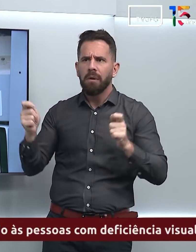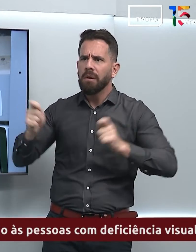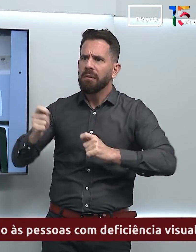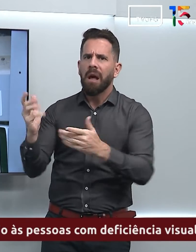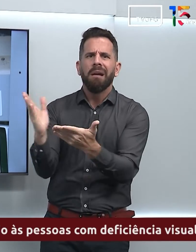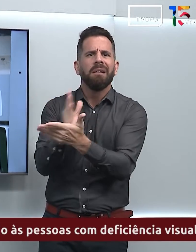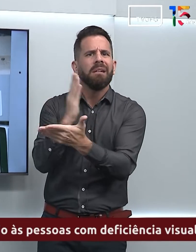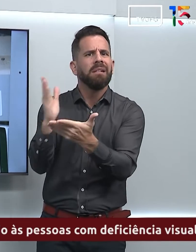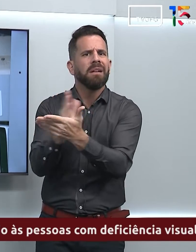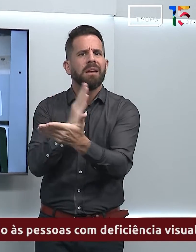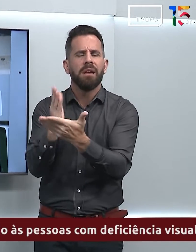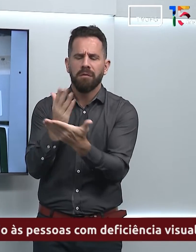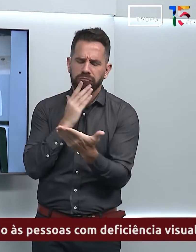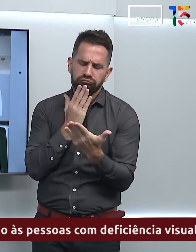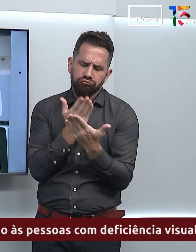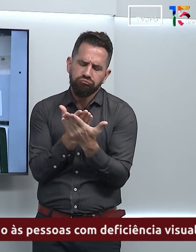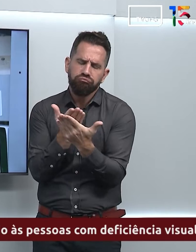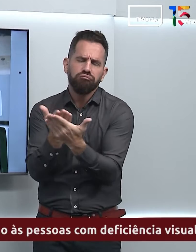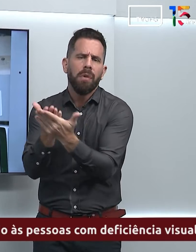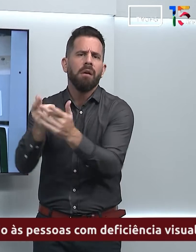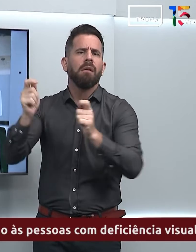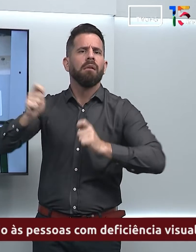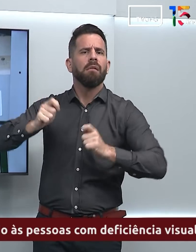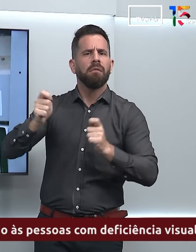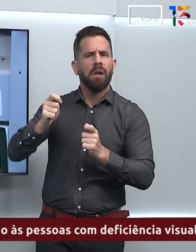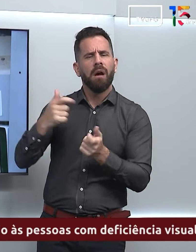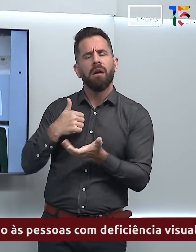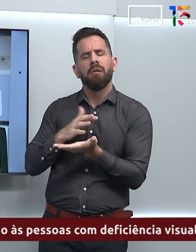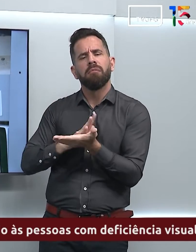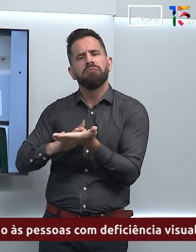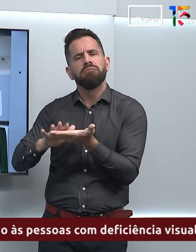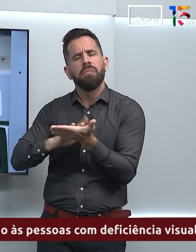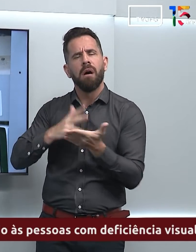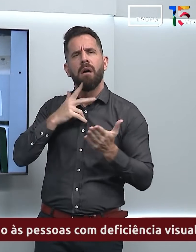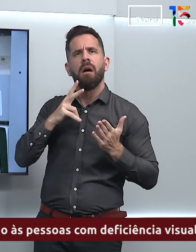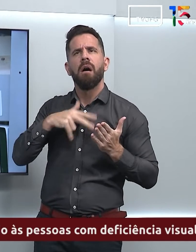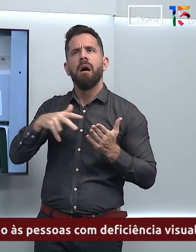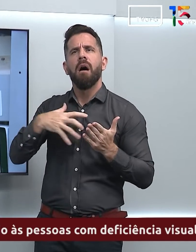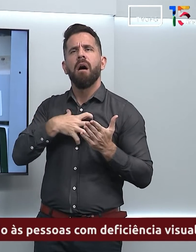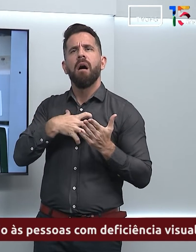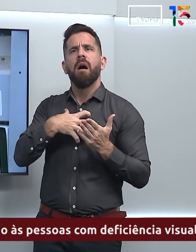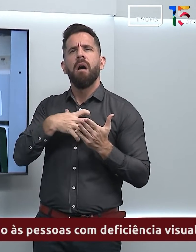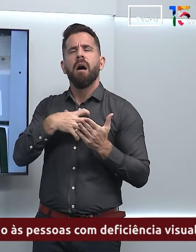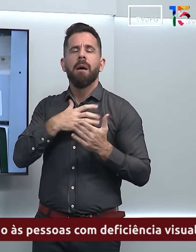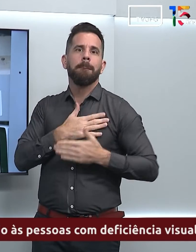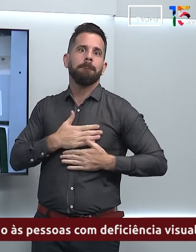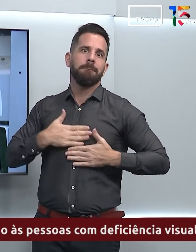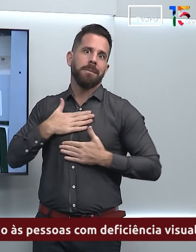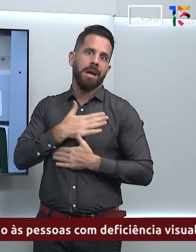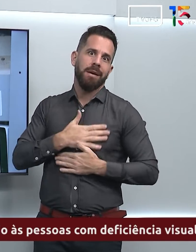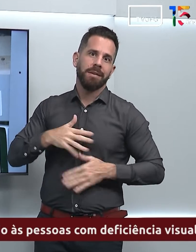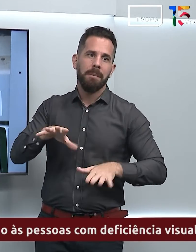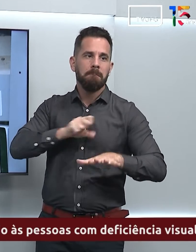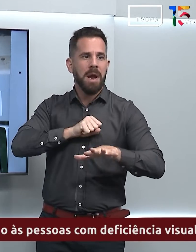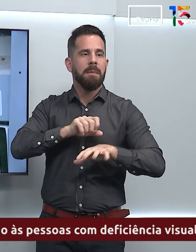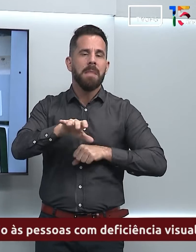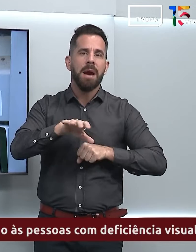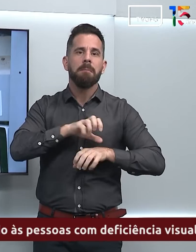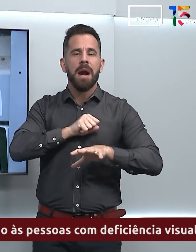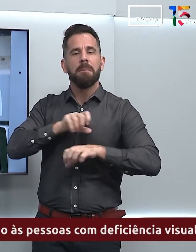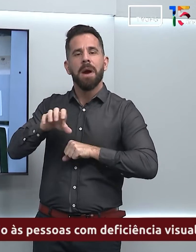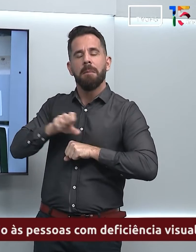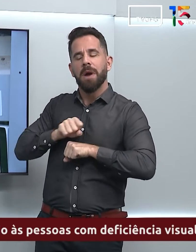estudar, eu tinha livros para ler para o meu prazer. E sabia que com isso eu ia ganhar muito conhecimento, eu ia